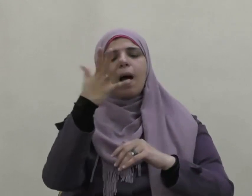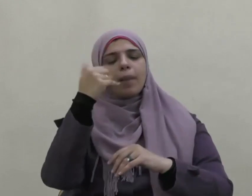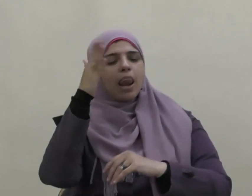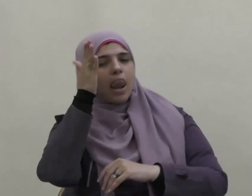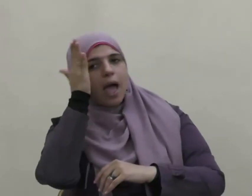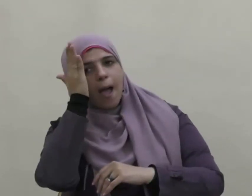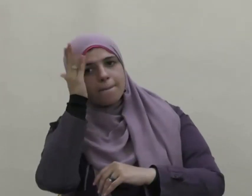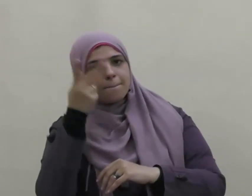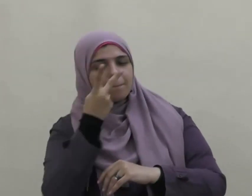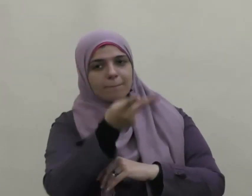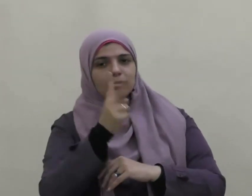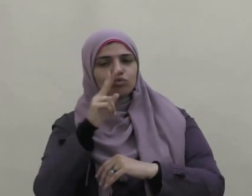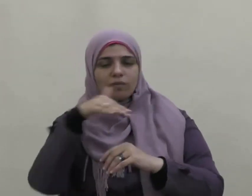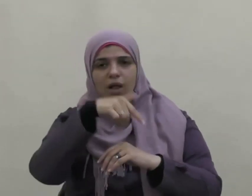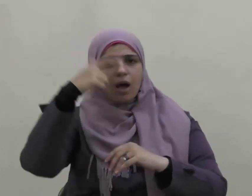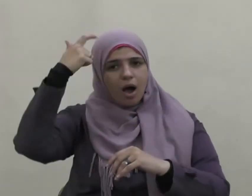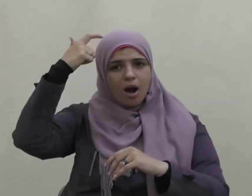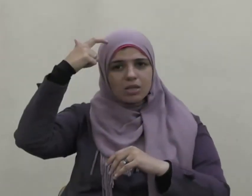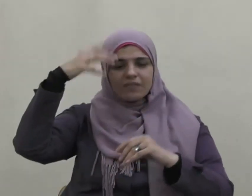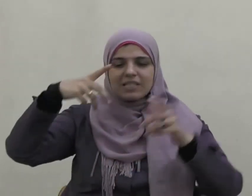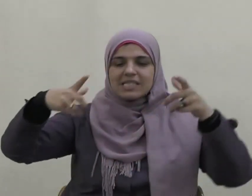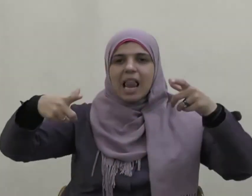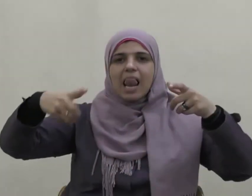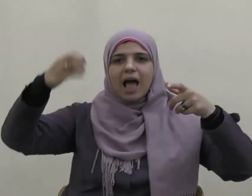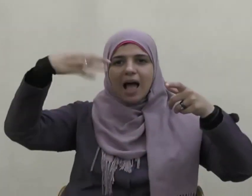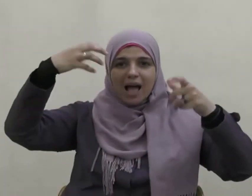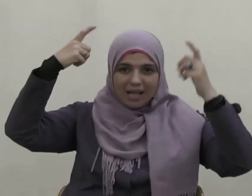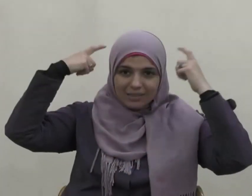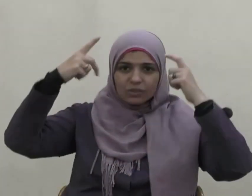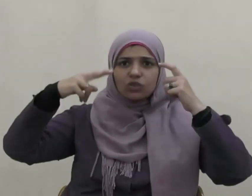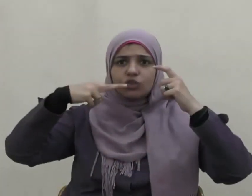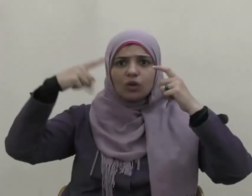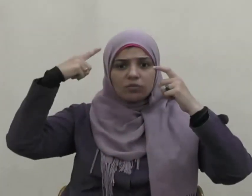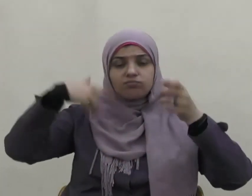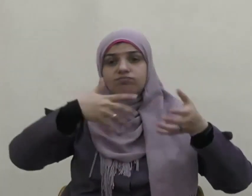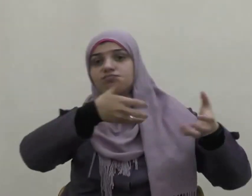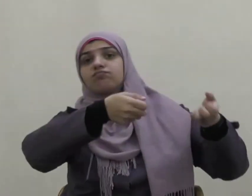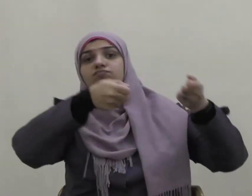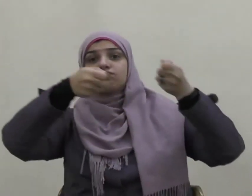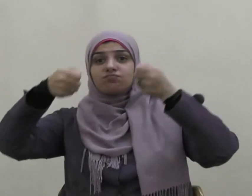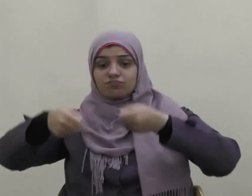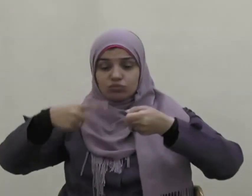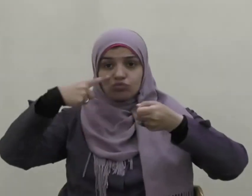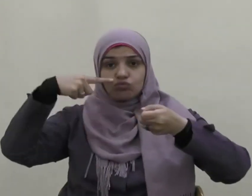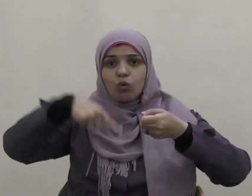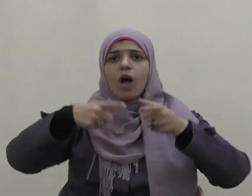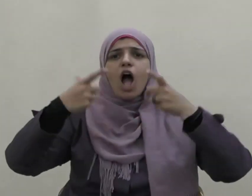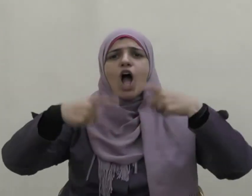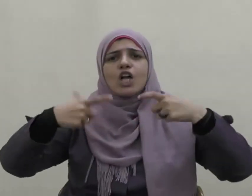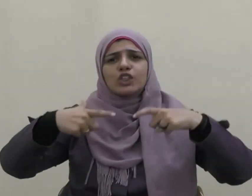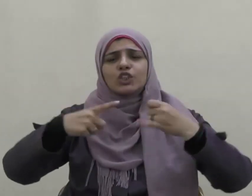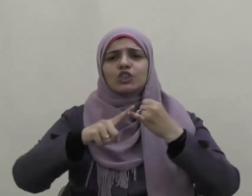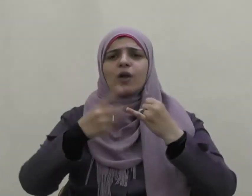وعند رأسه سلة فجذبناها فإذا خبز وفاكهة